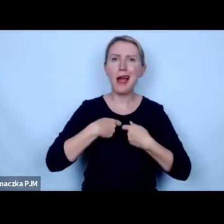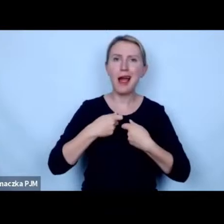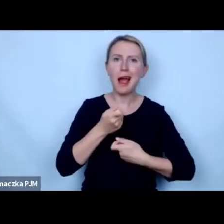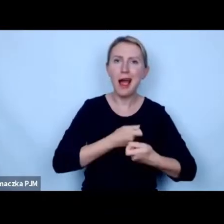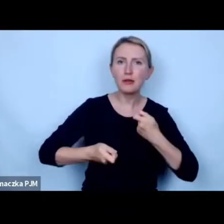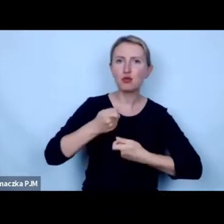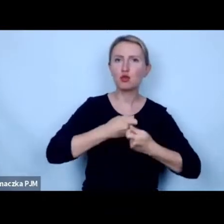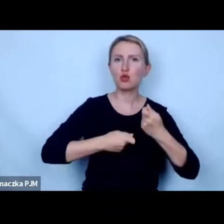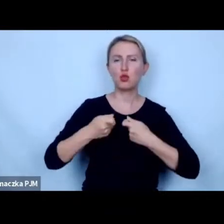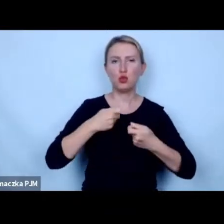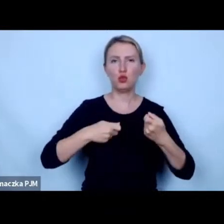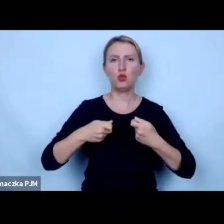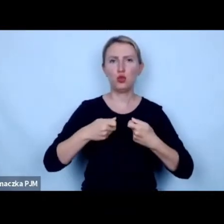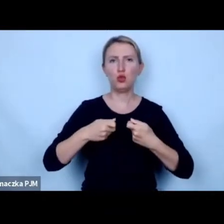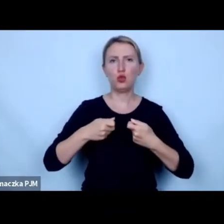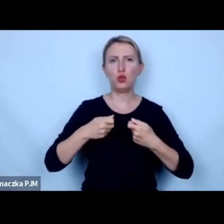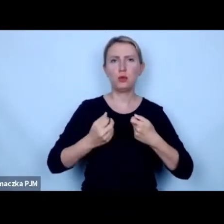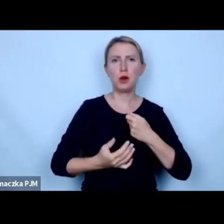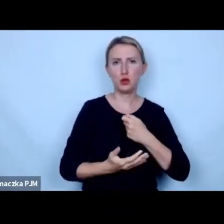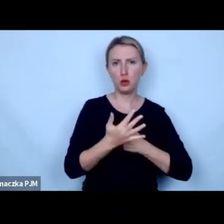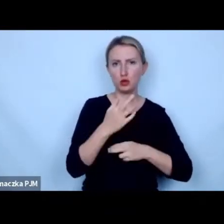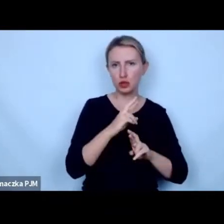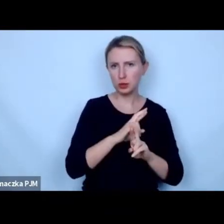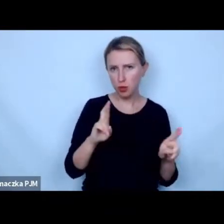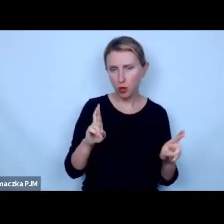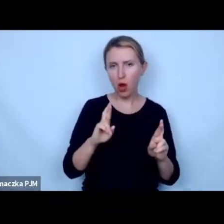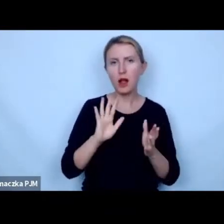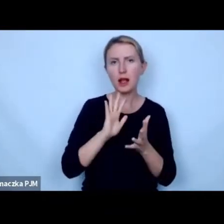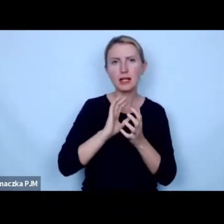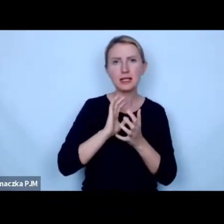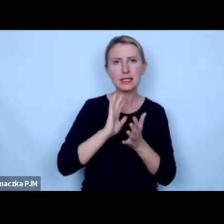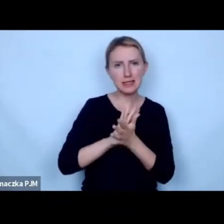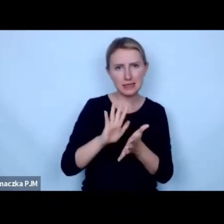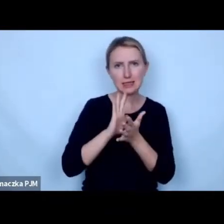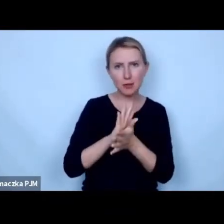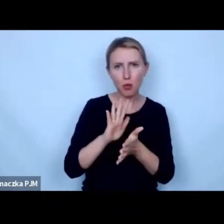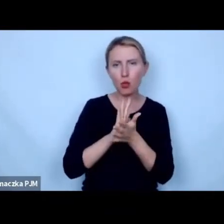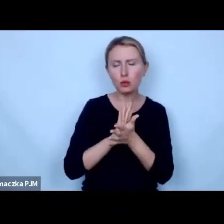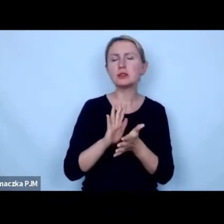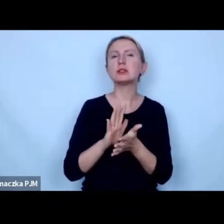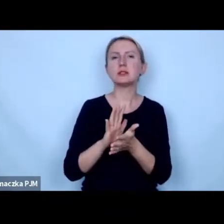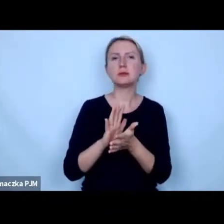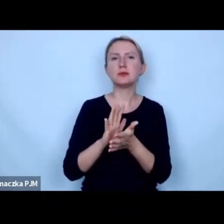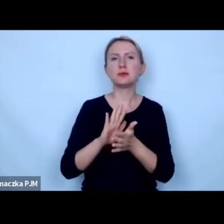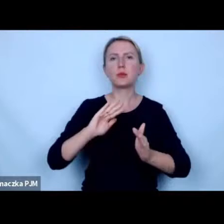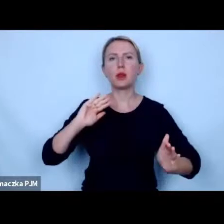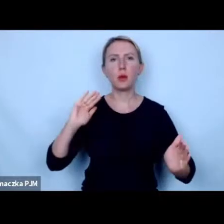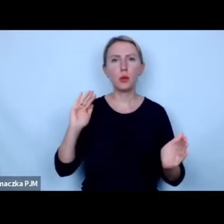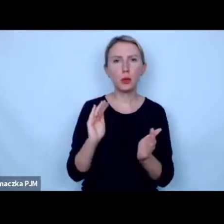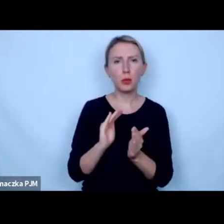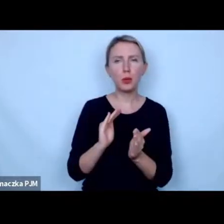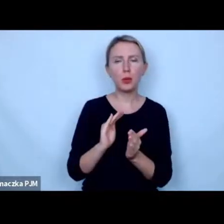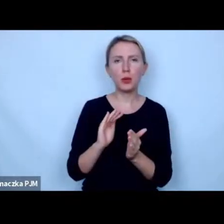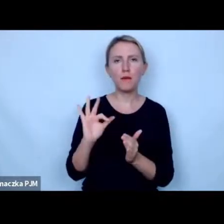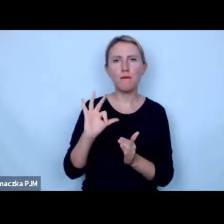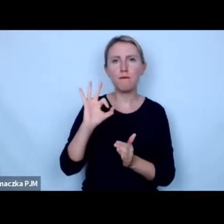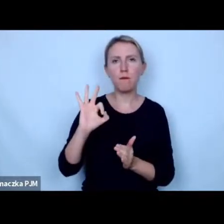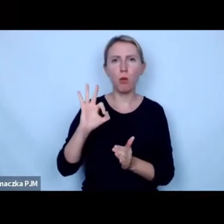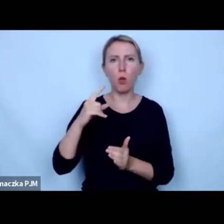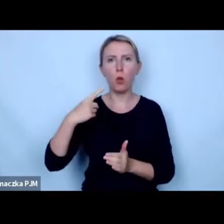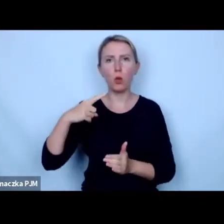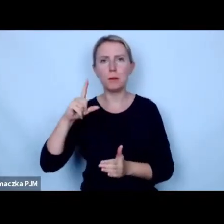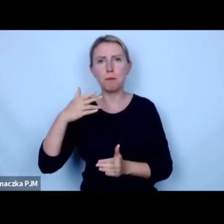tymi roślinnymi towarami dystrybucji i minimalizacji food miles i